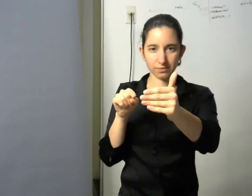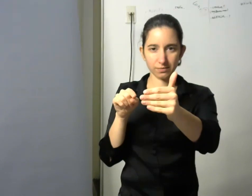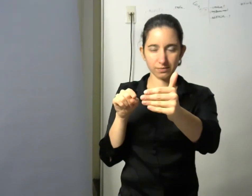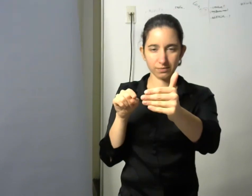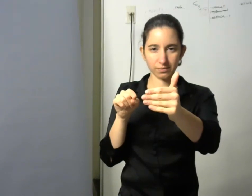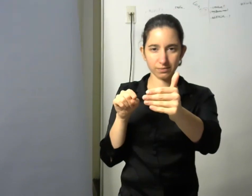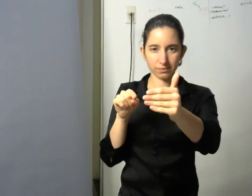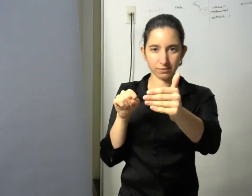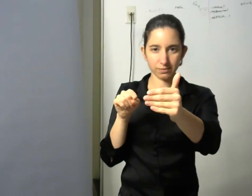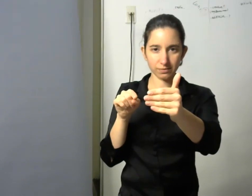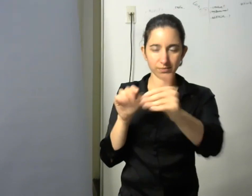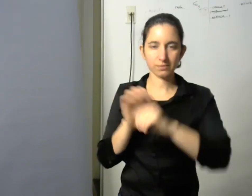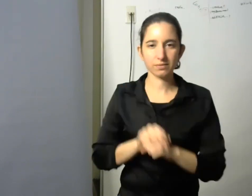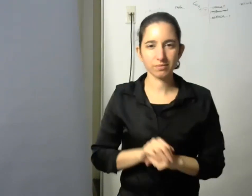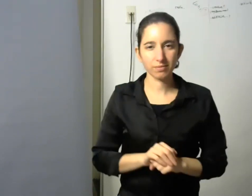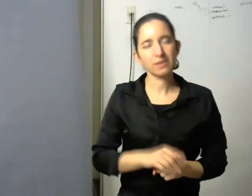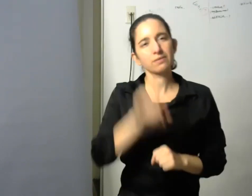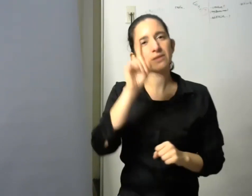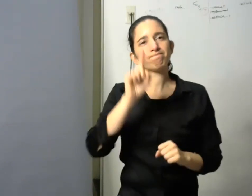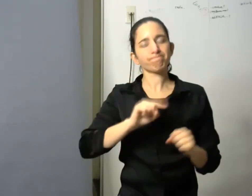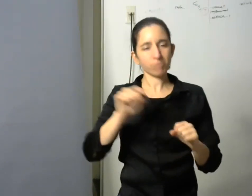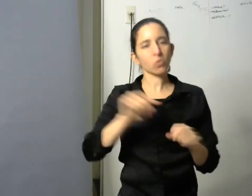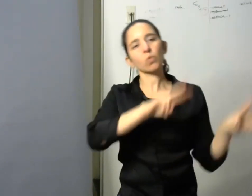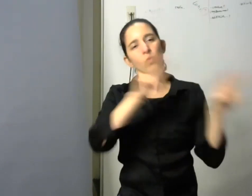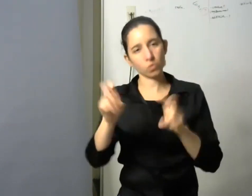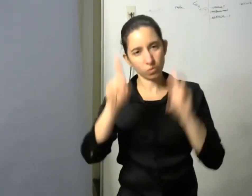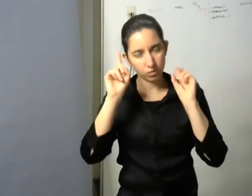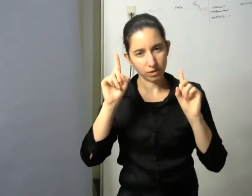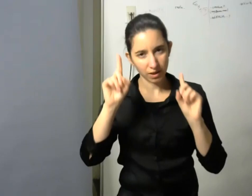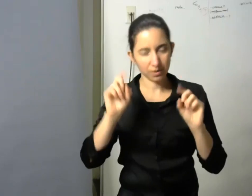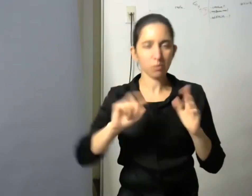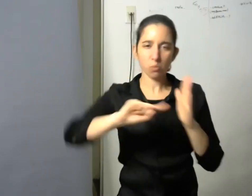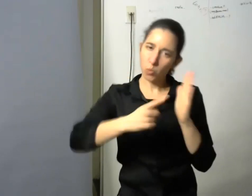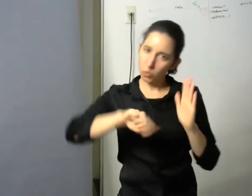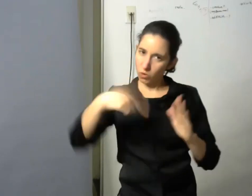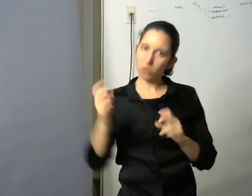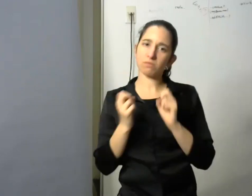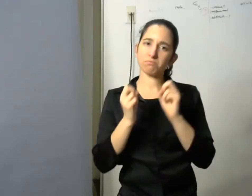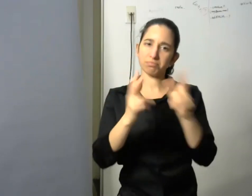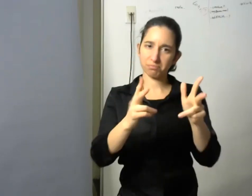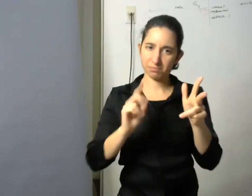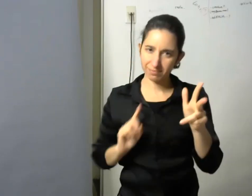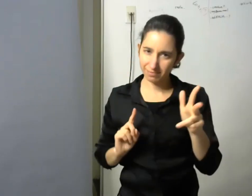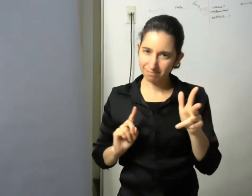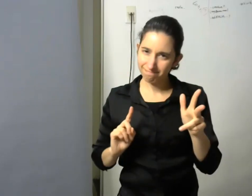otra cosa que otro punto que pude comprobar es la